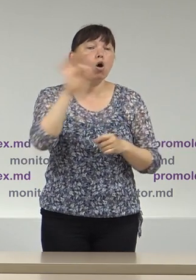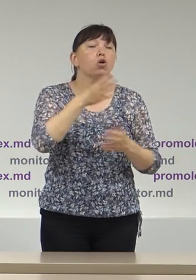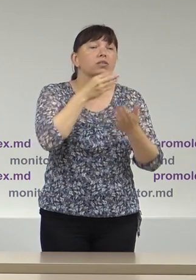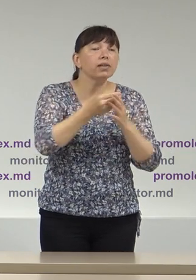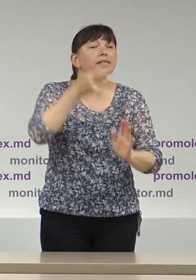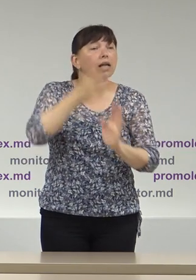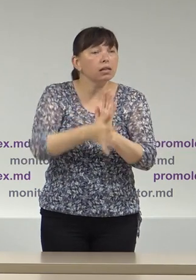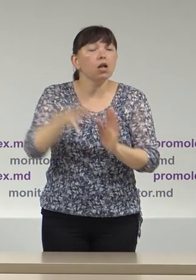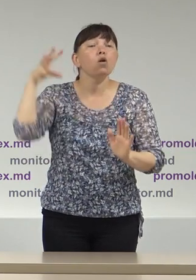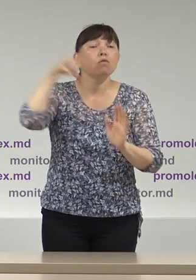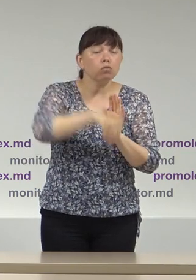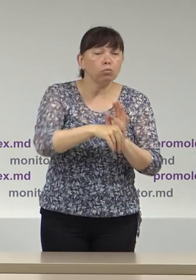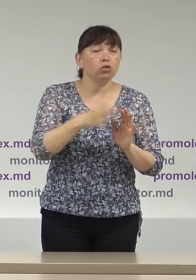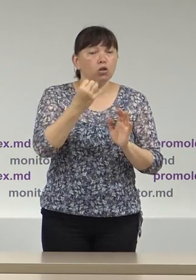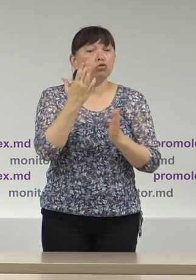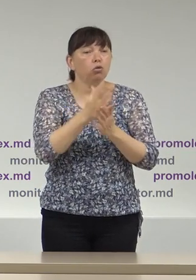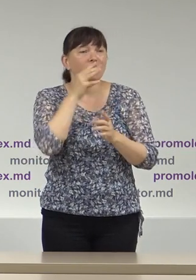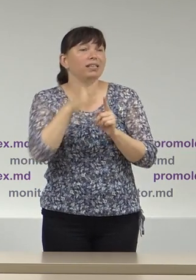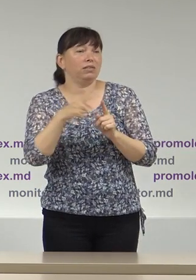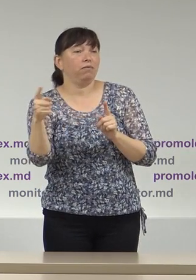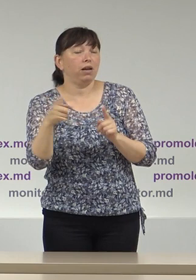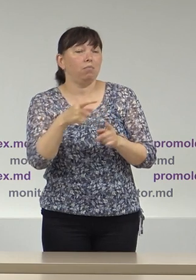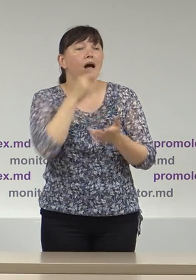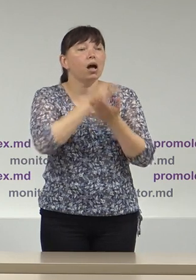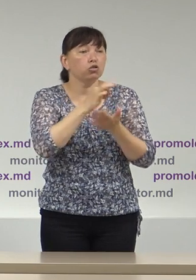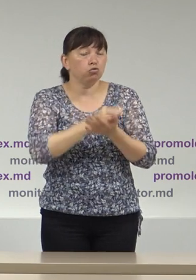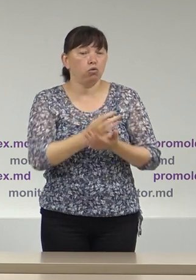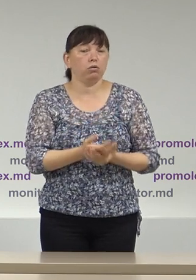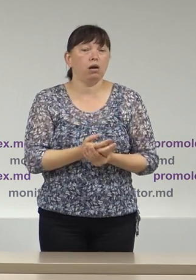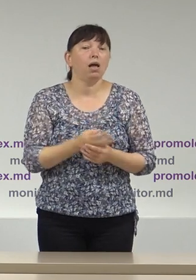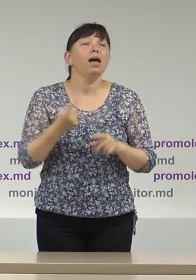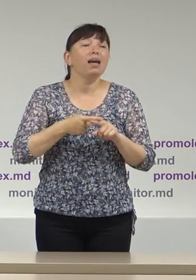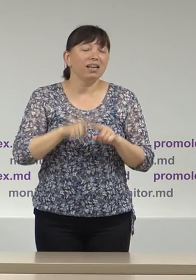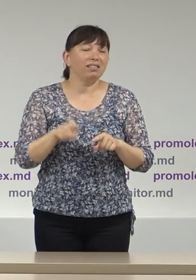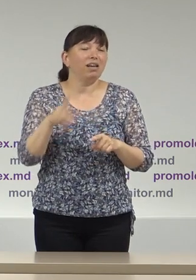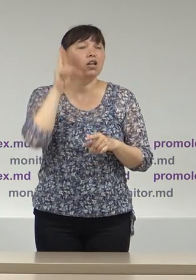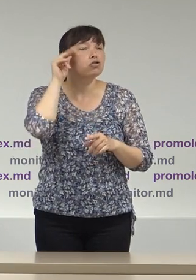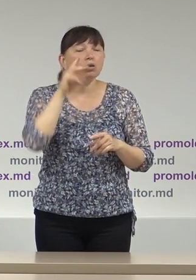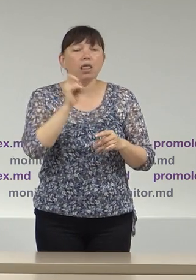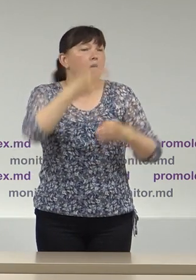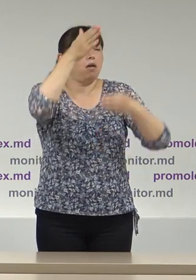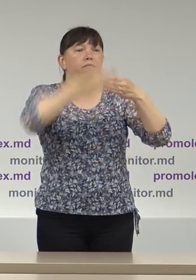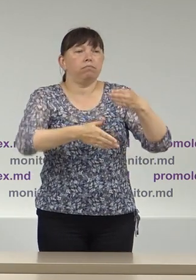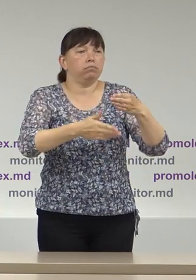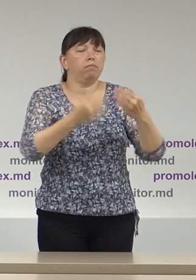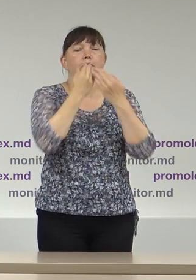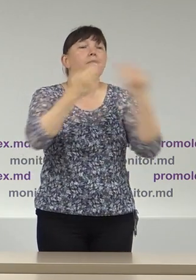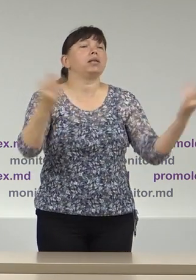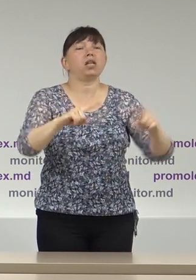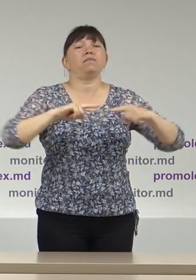cheltuieli inclusiv în următoarele perioade de raportare Deci aceste date nu sunt finale definitive